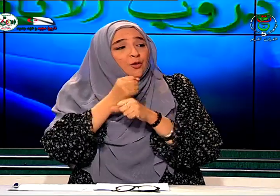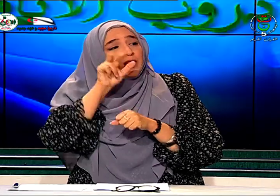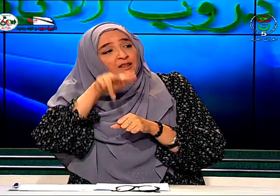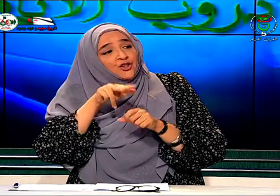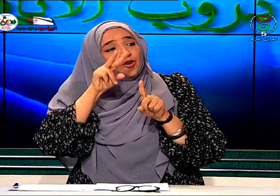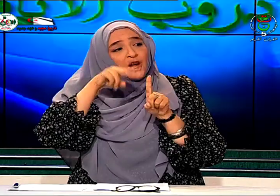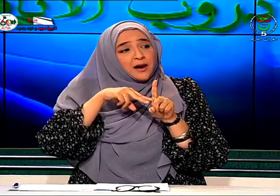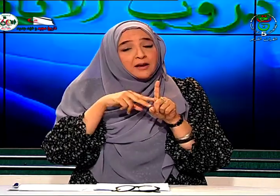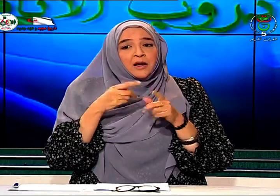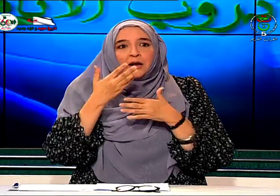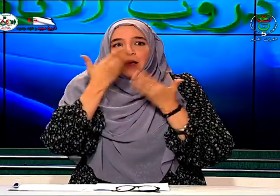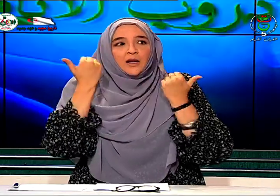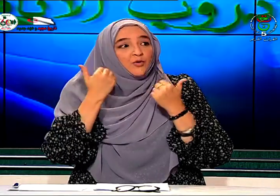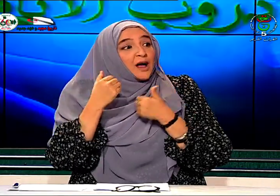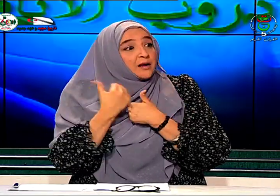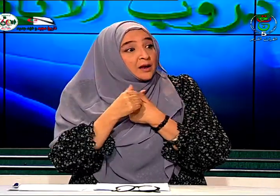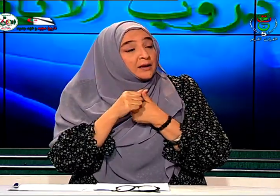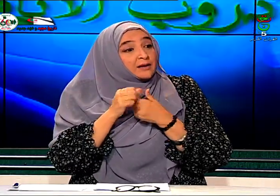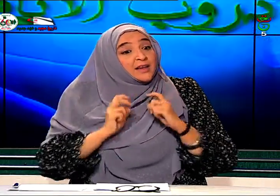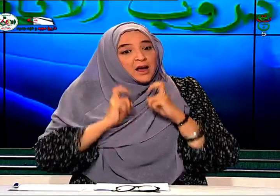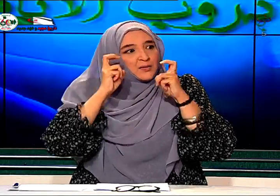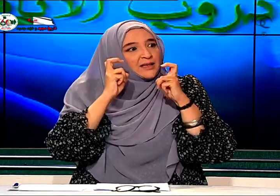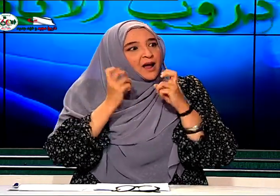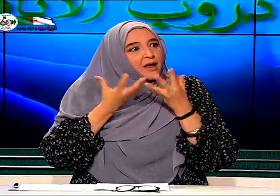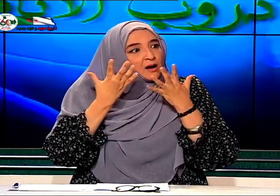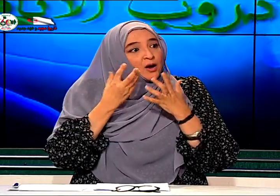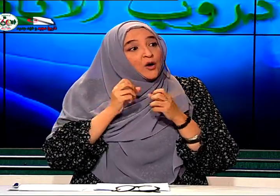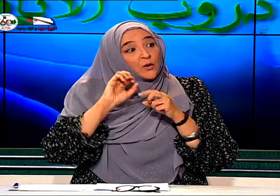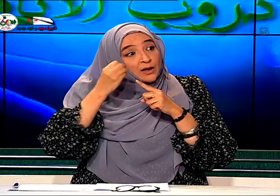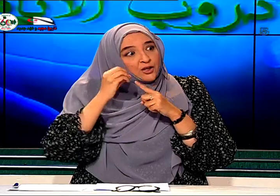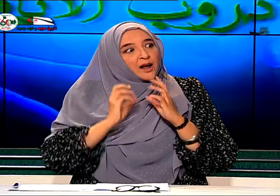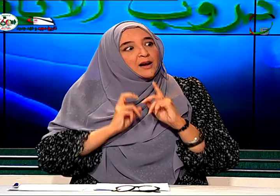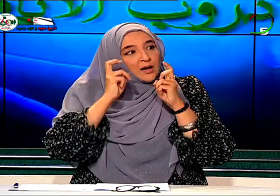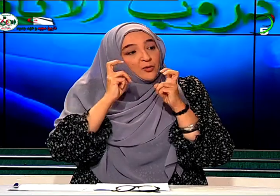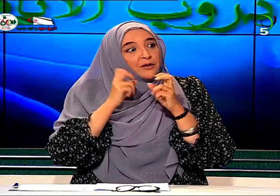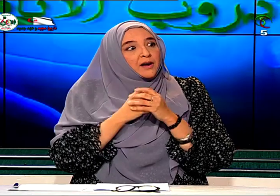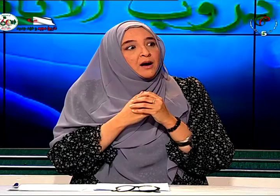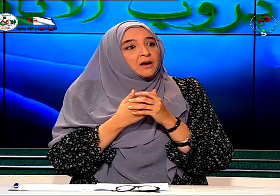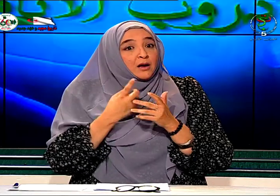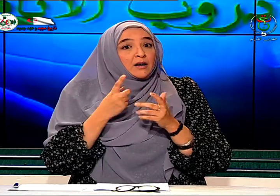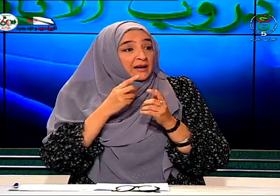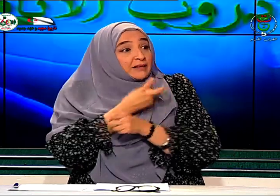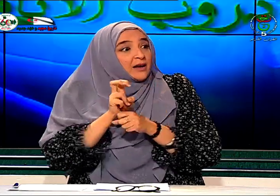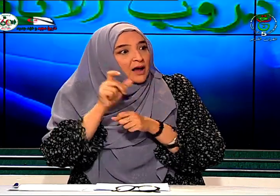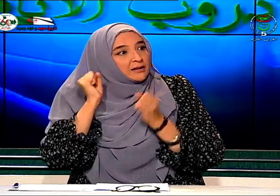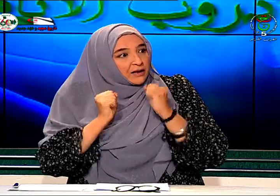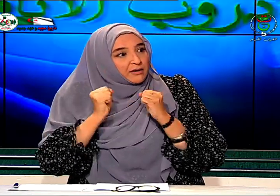ثلاث أشهر شهرين لا يعلمون أن التهاب السحاية والدرجة الحرارة المتافعة خطيرة على الطفل